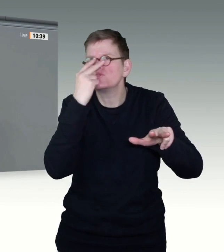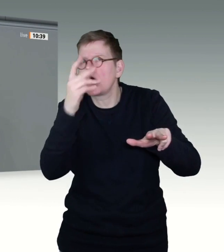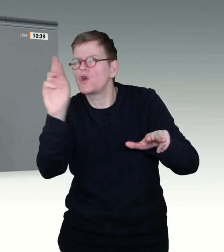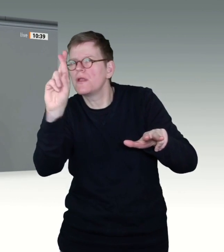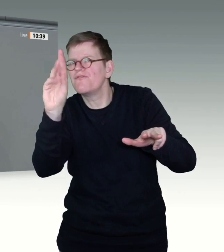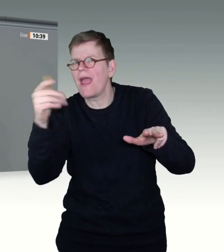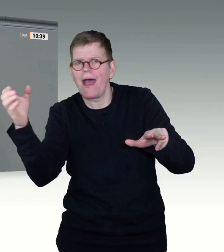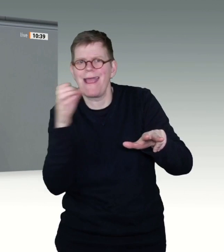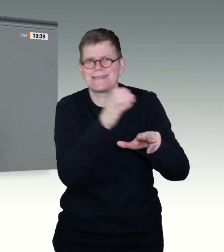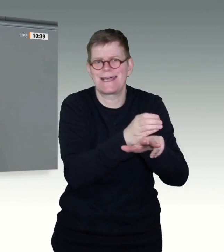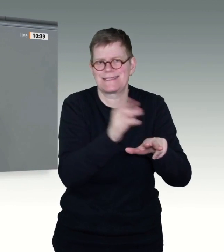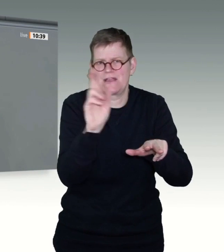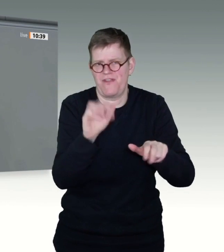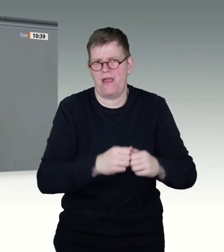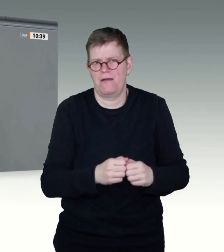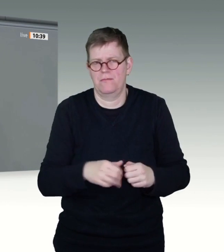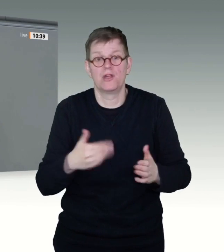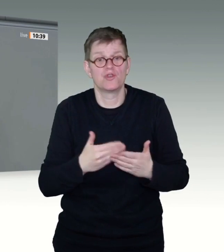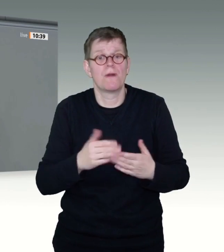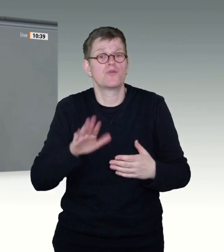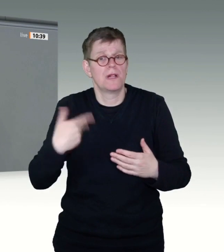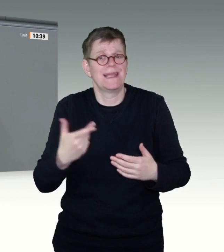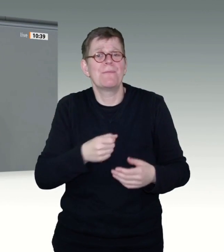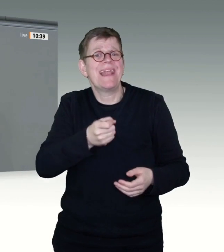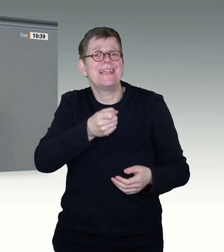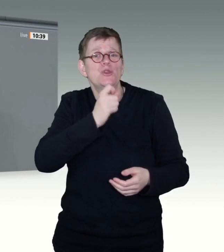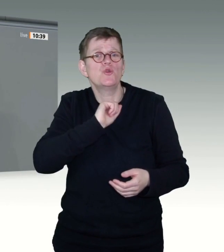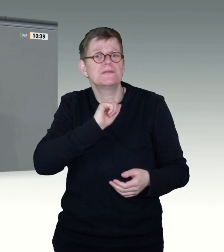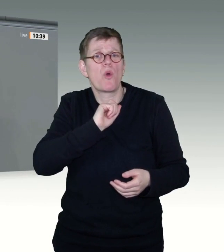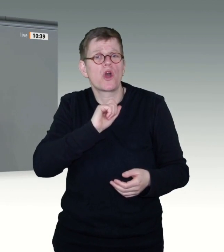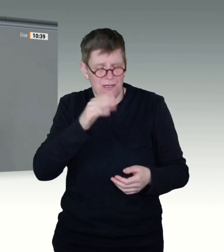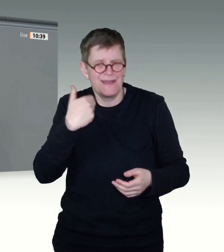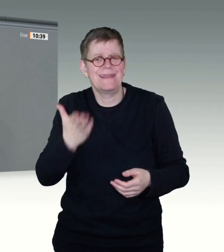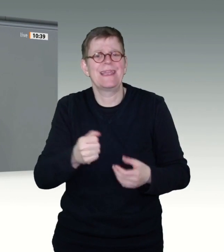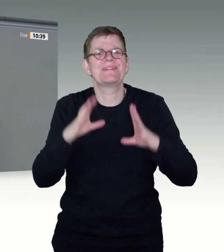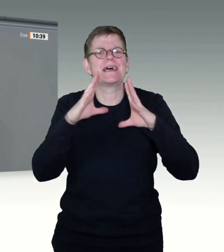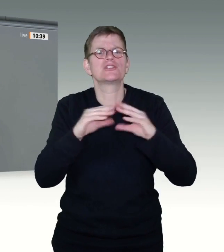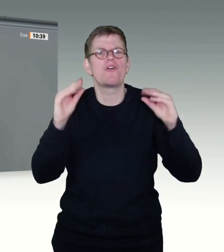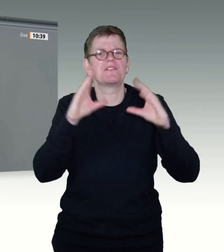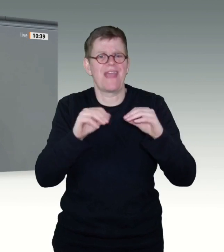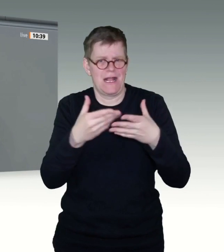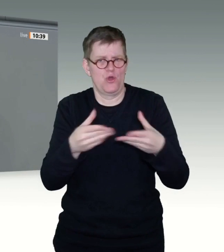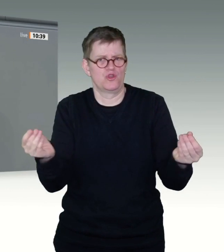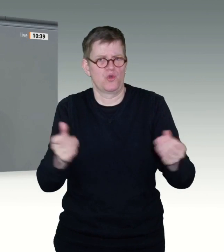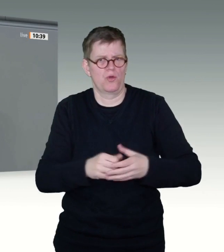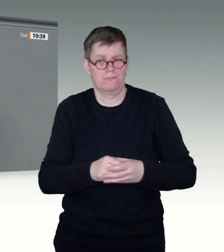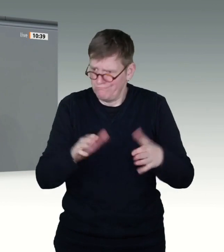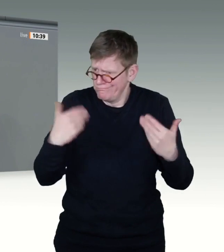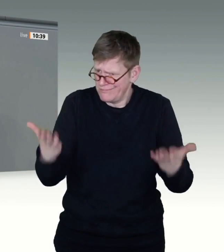wie das etwa in Duisburg der Fall ist. An Softwarelösungen in diesem Land mangelt es nicht. Zur Not kann ich aber auch Lösungen